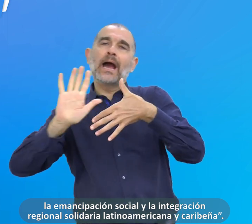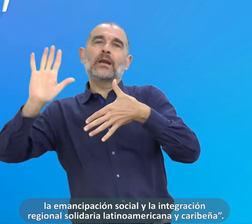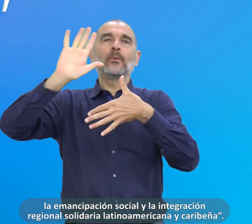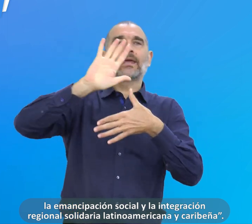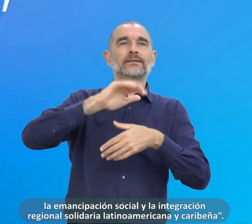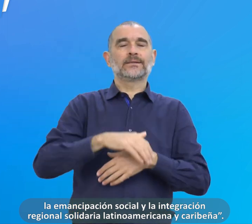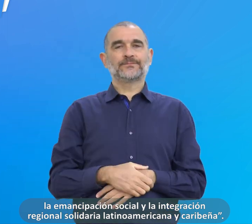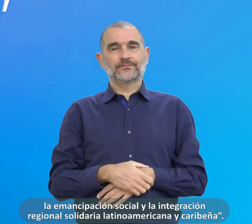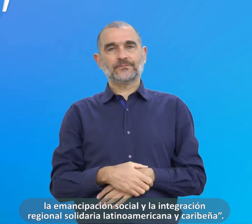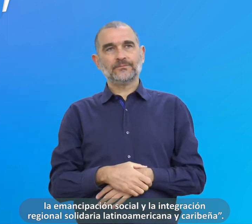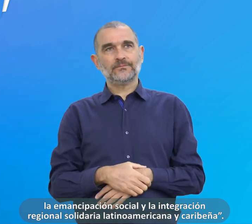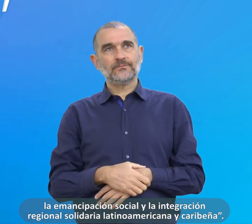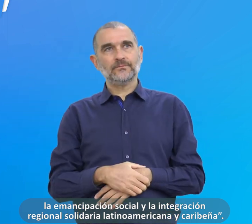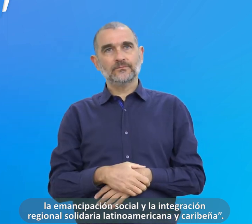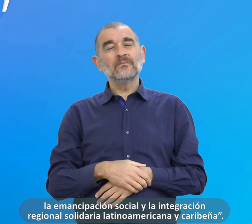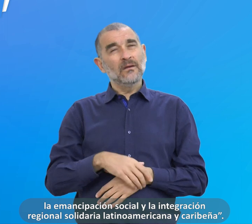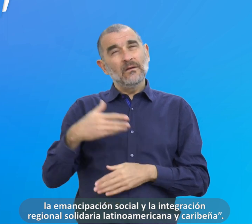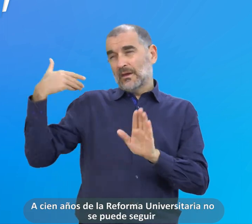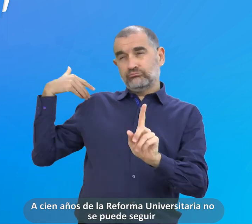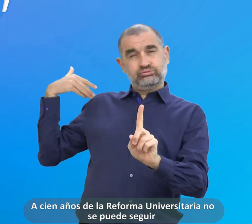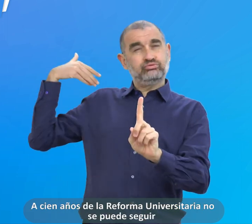latinoamericana y caribeña